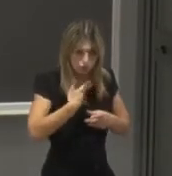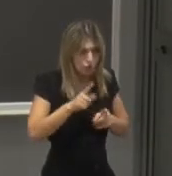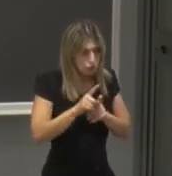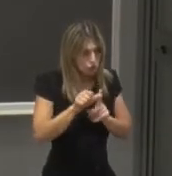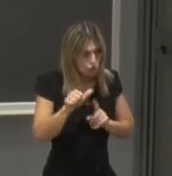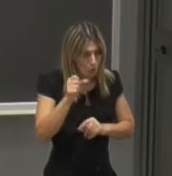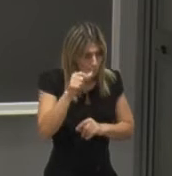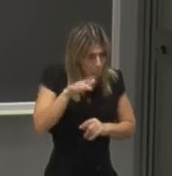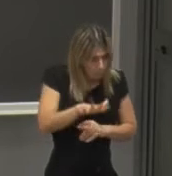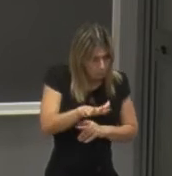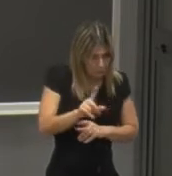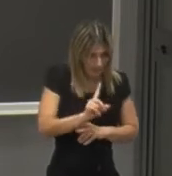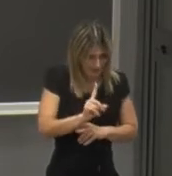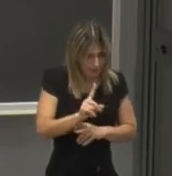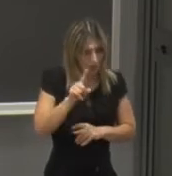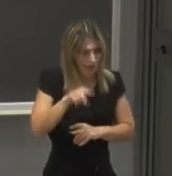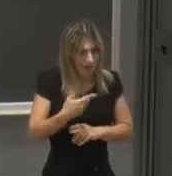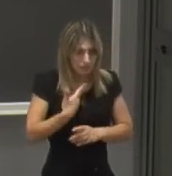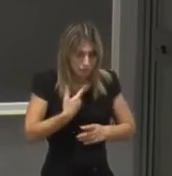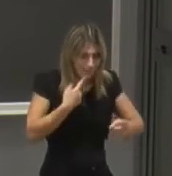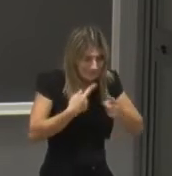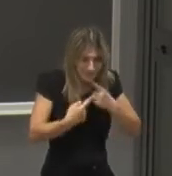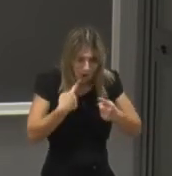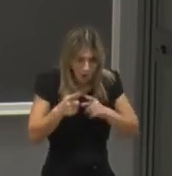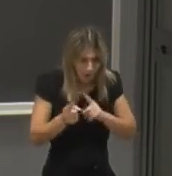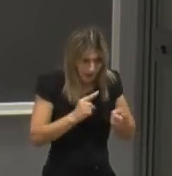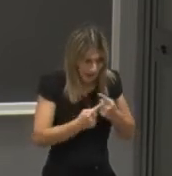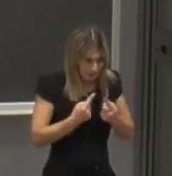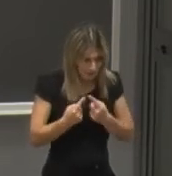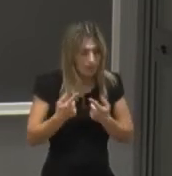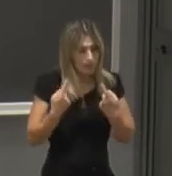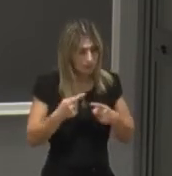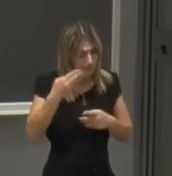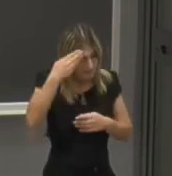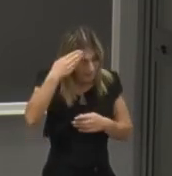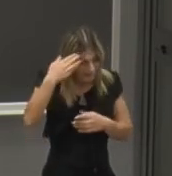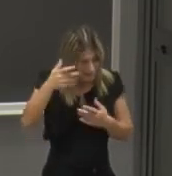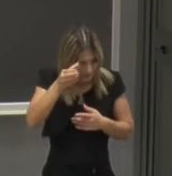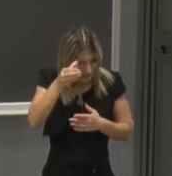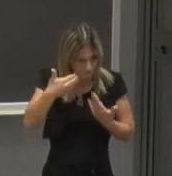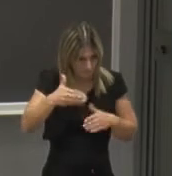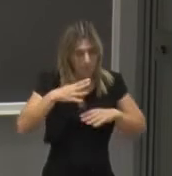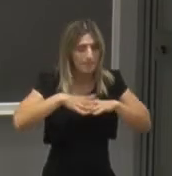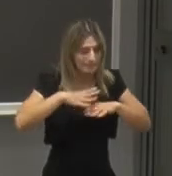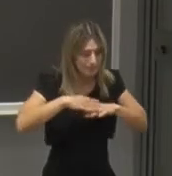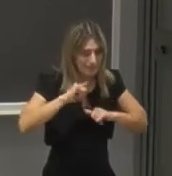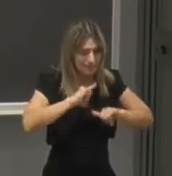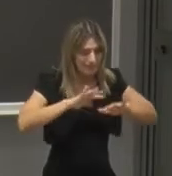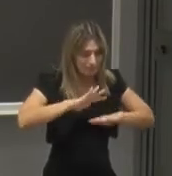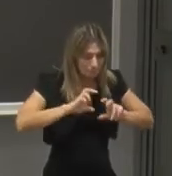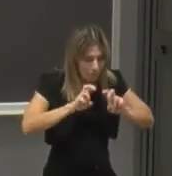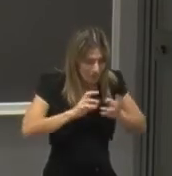ambito culturale ma per l'appunto dialogavano tra di loro e queste menti erano menti di matematici, di